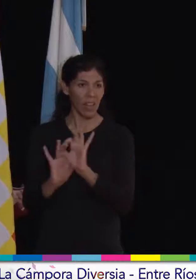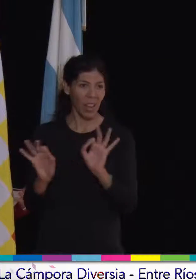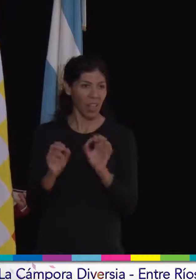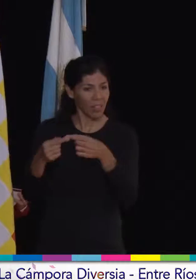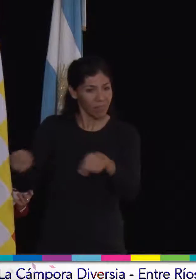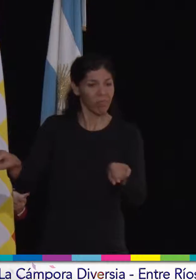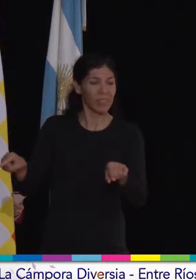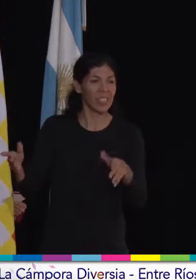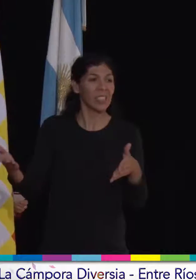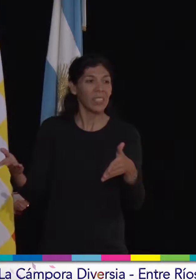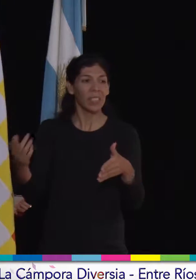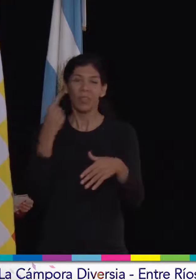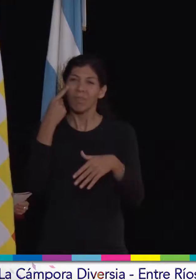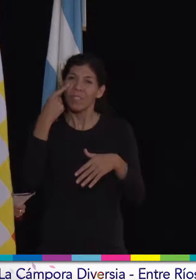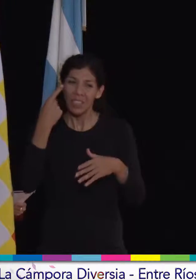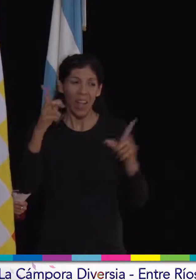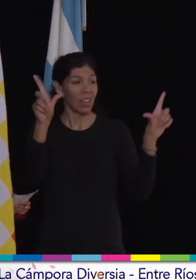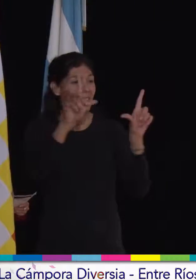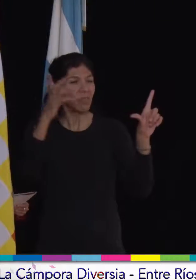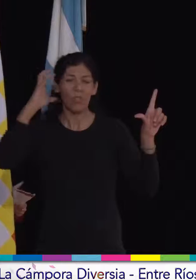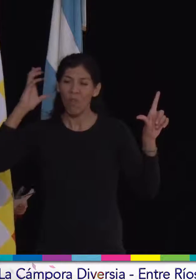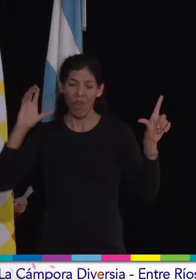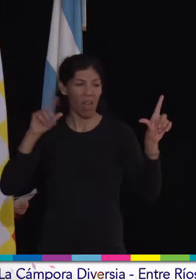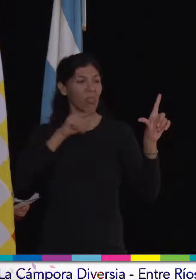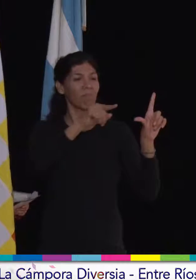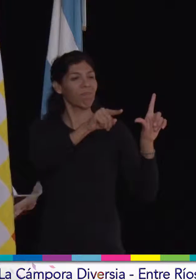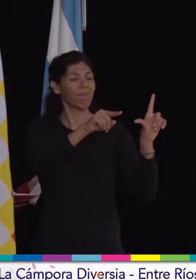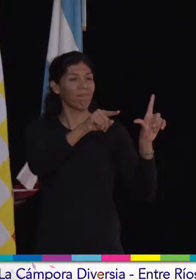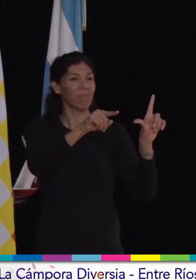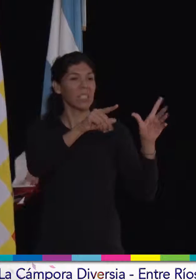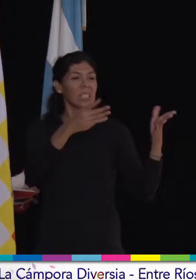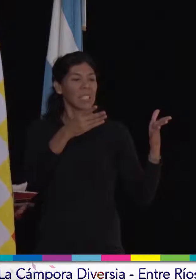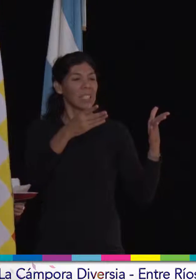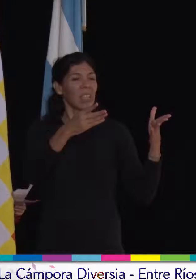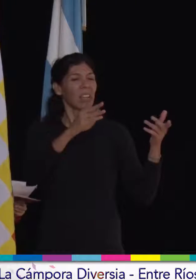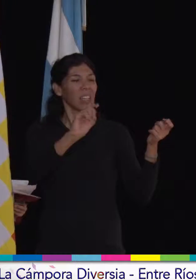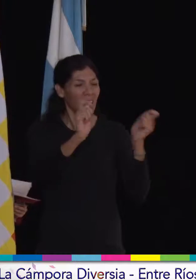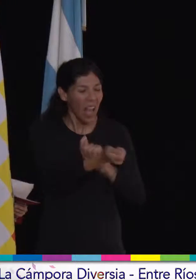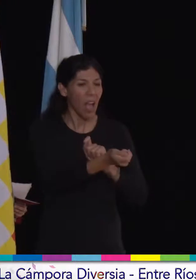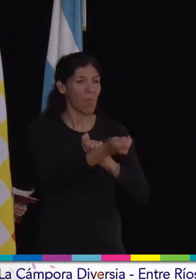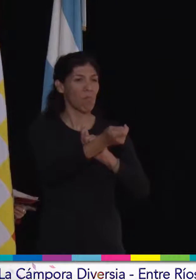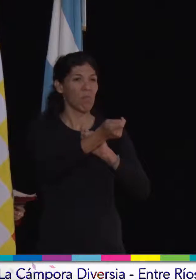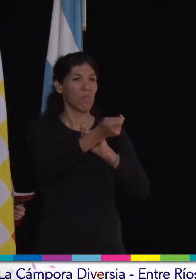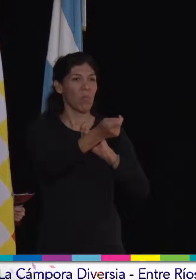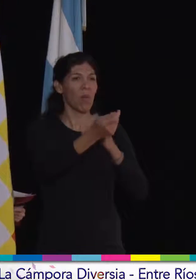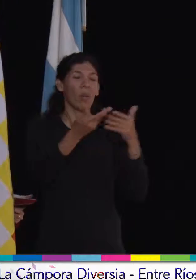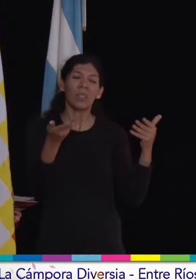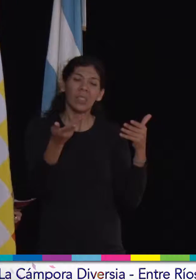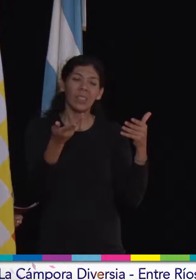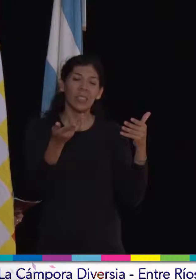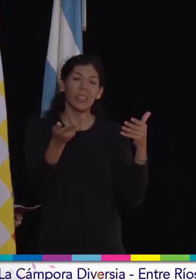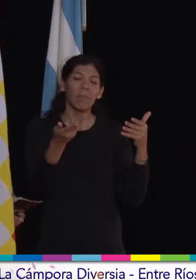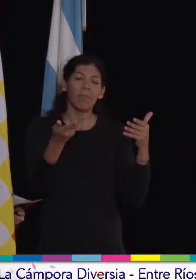Entonces, intentemos cambiar en los medios, ¿sí? El paradigma de investigación. El paradigma de cómo se